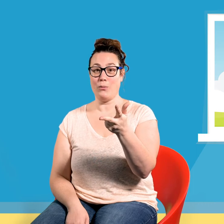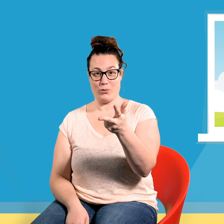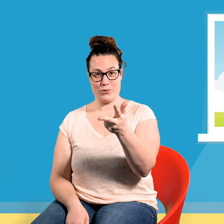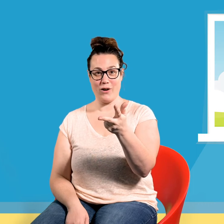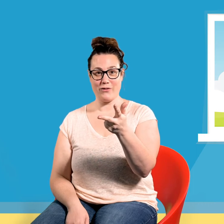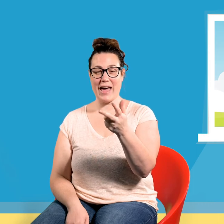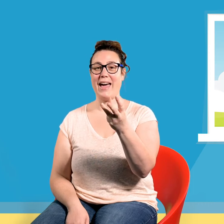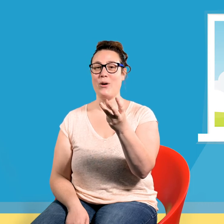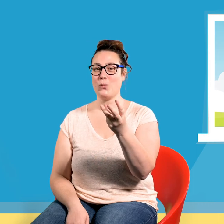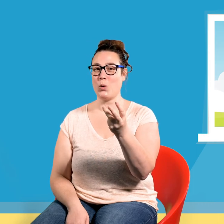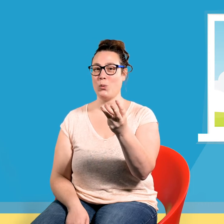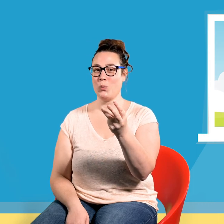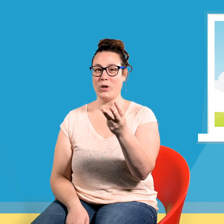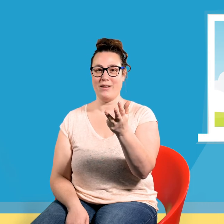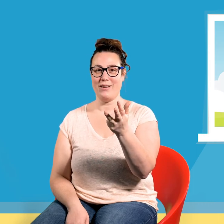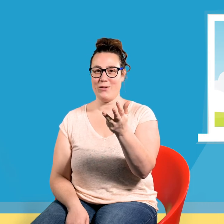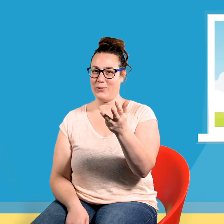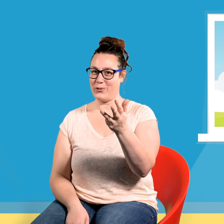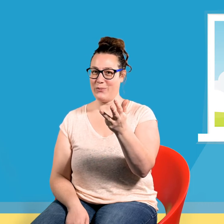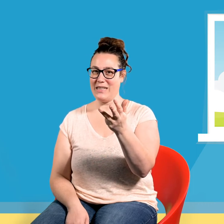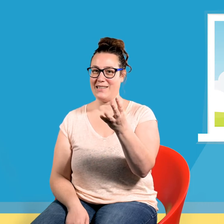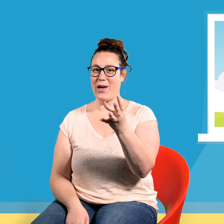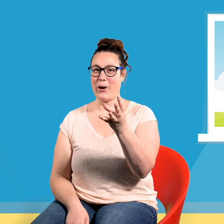bonjour grand frère, bonjour petite sœur.